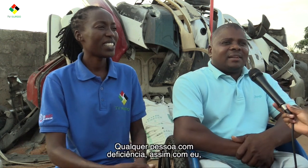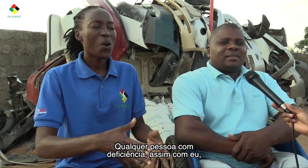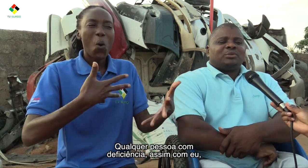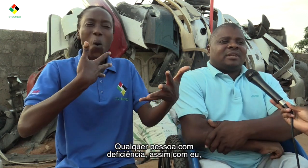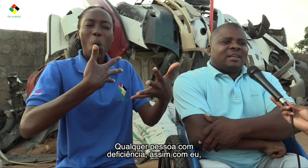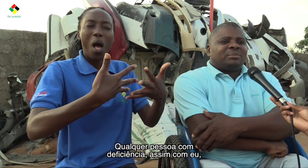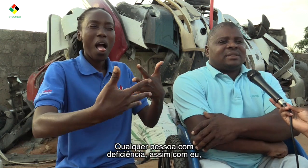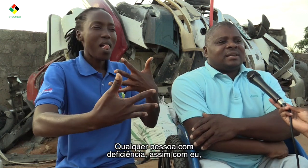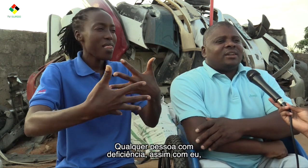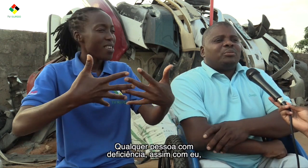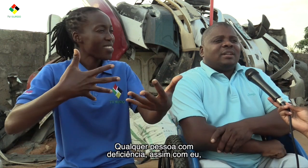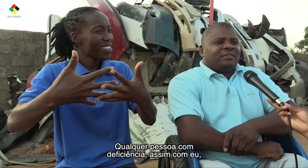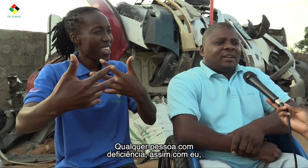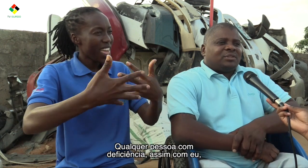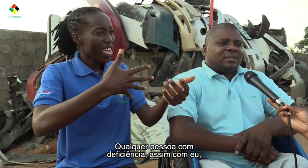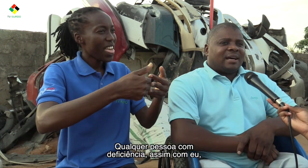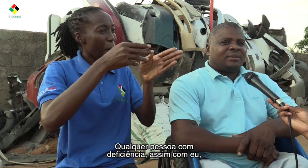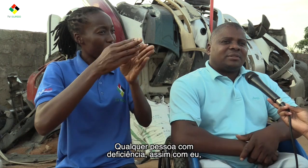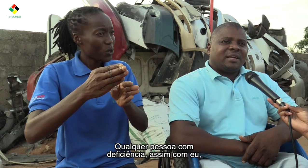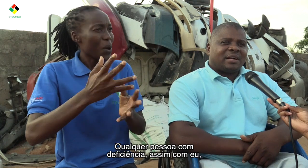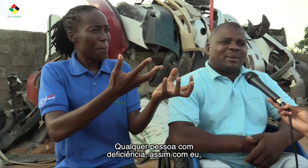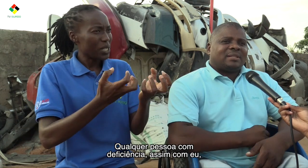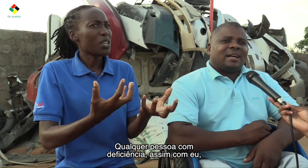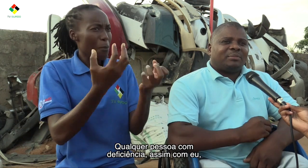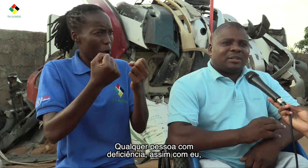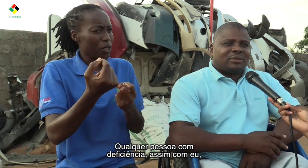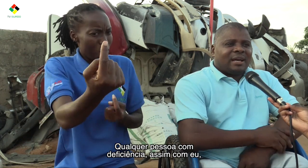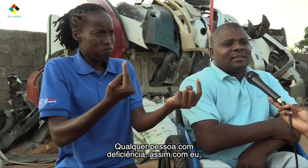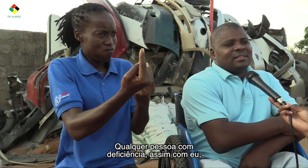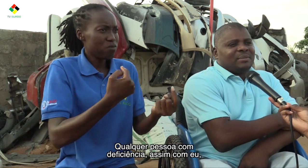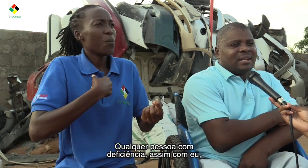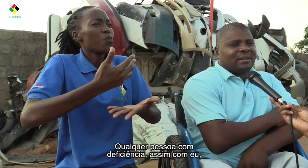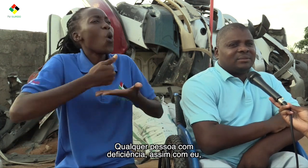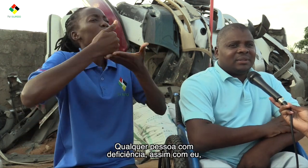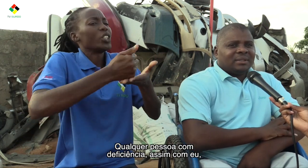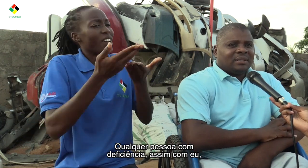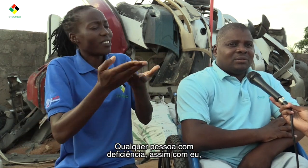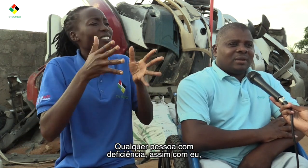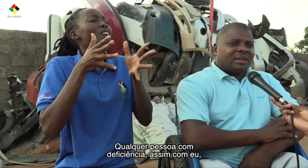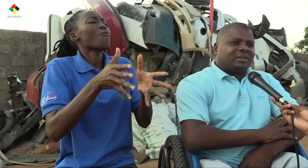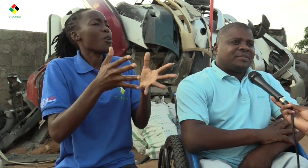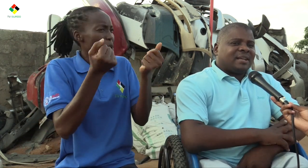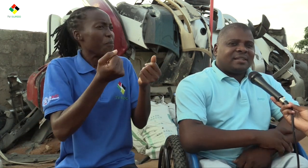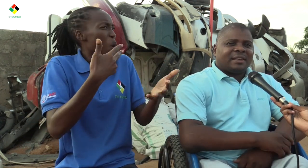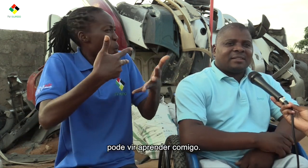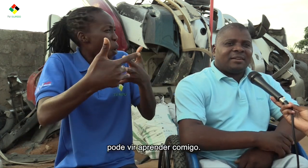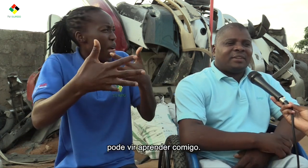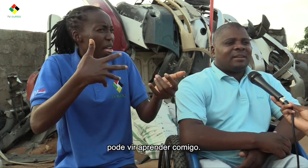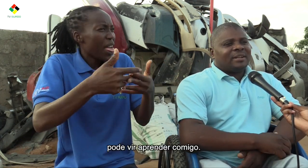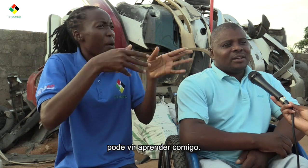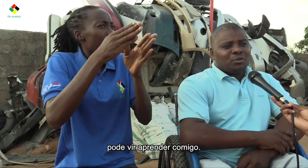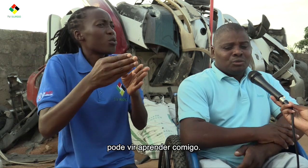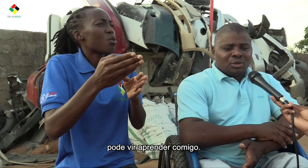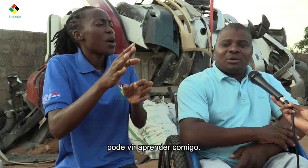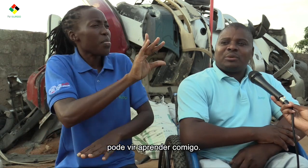Qualquer que podia precisar, eu podia vir ajudar. Eu tenho capacidade para ajudar dessa maneira. Qualquer deficiante que ele está